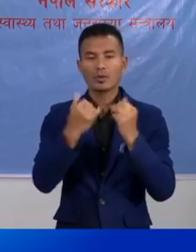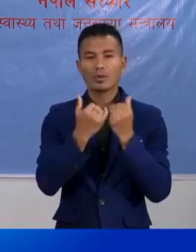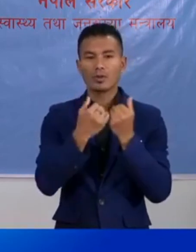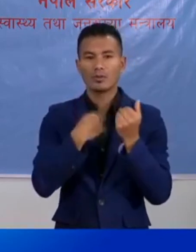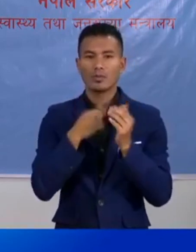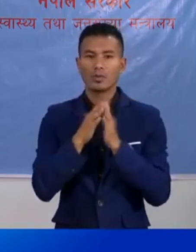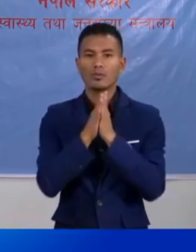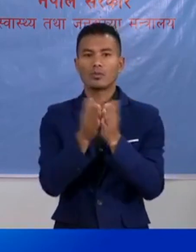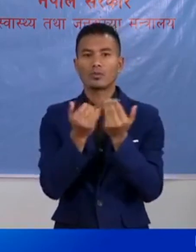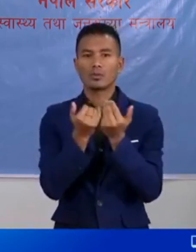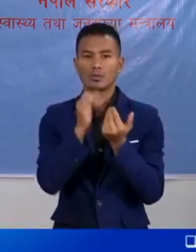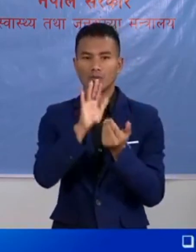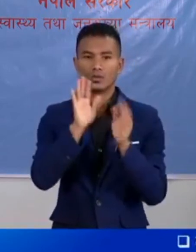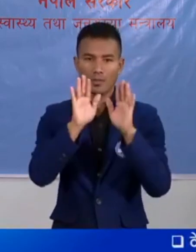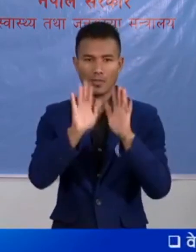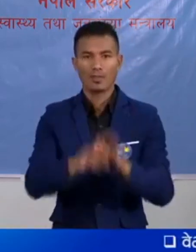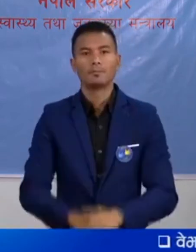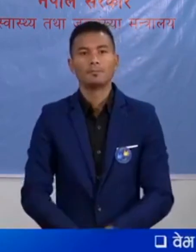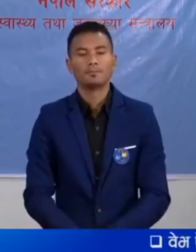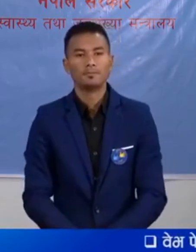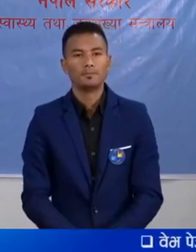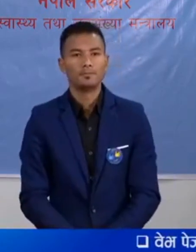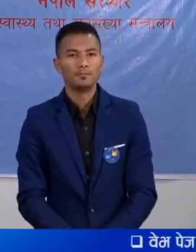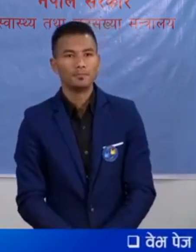आगे पनी मेले आवण कना चांचु धन्यवाद